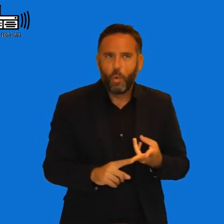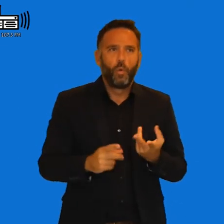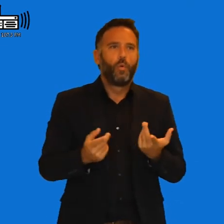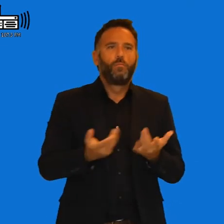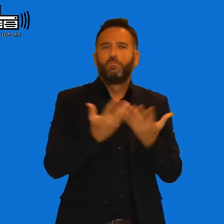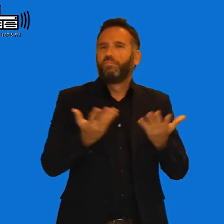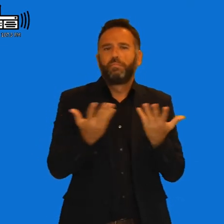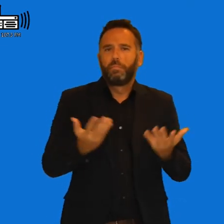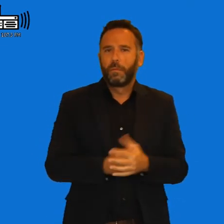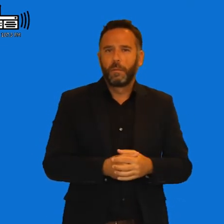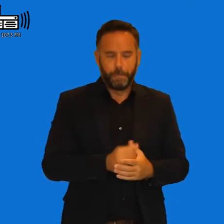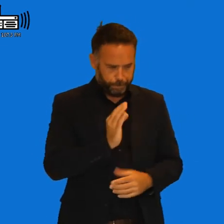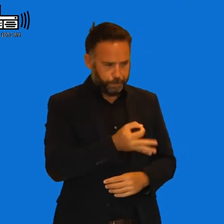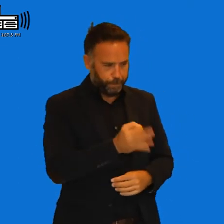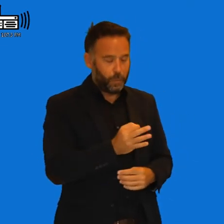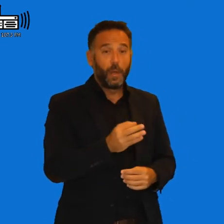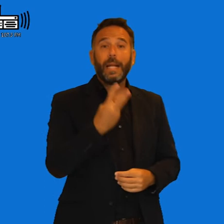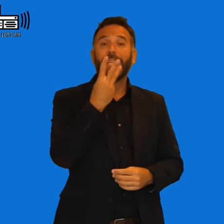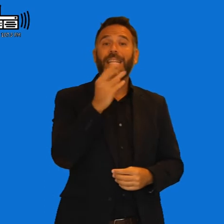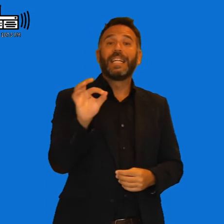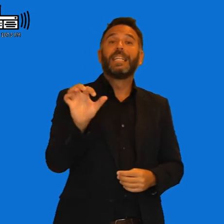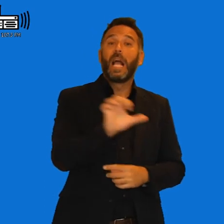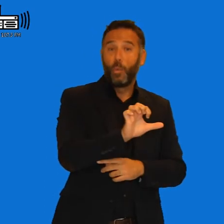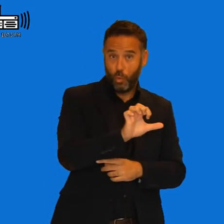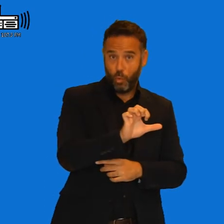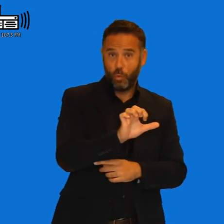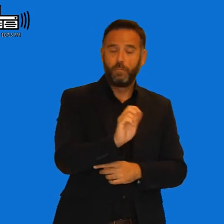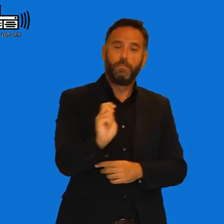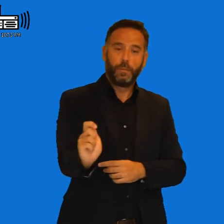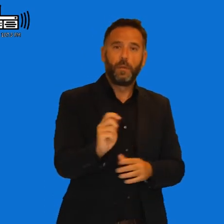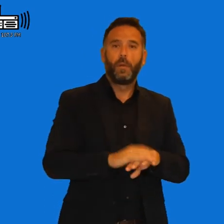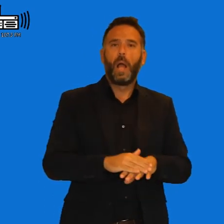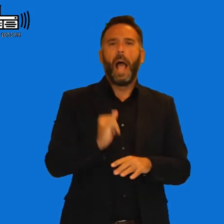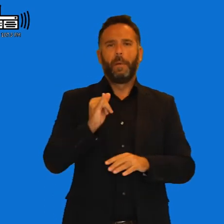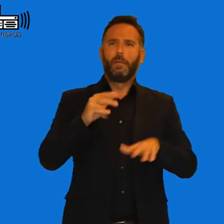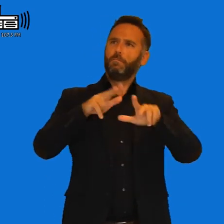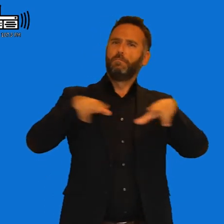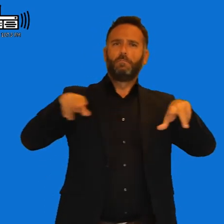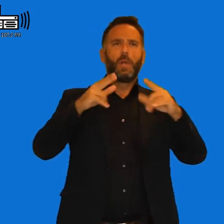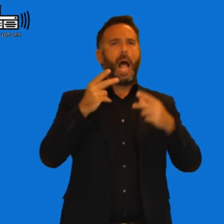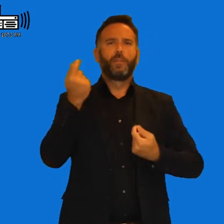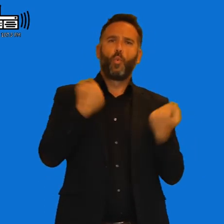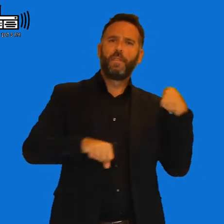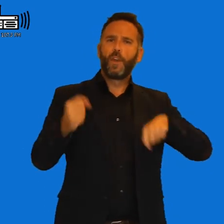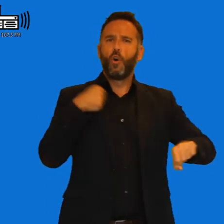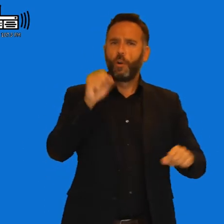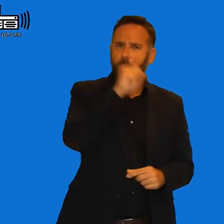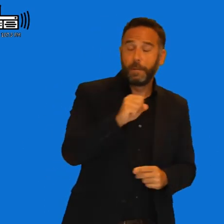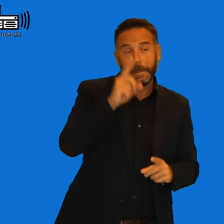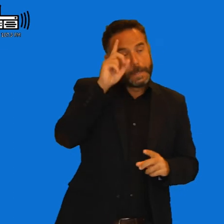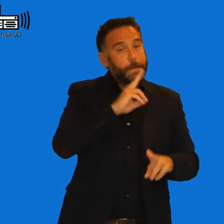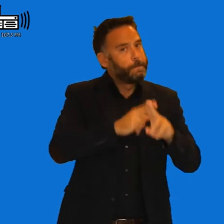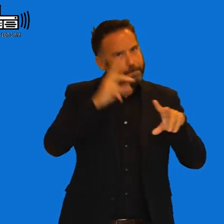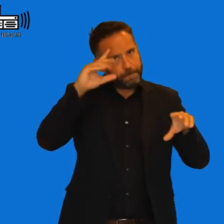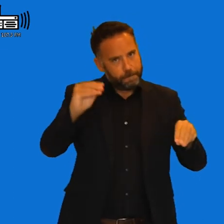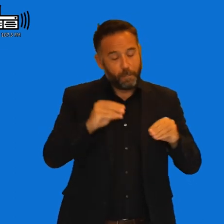o menos... Serían a 30 euros y, bueno, a ver, actuaciones. No recuerdo ahora de las personas, no, porque